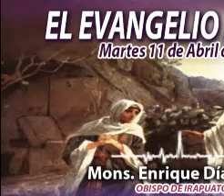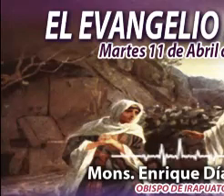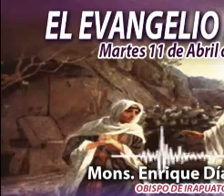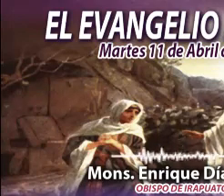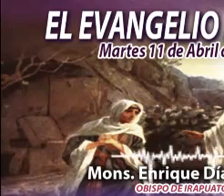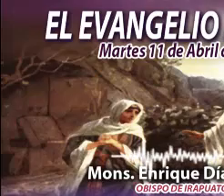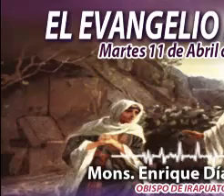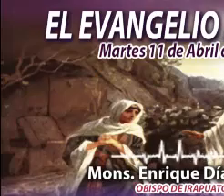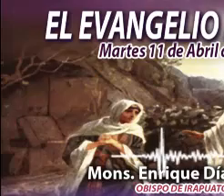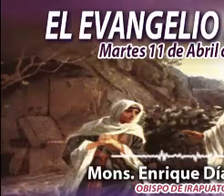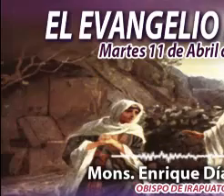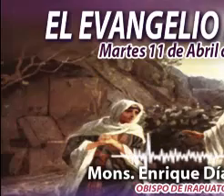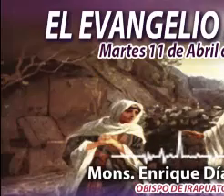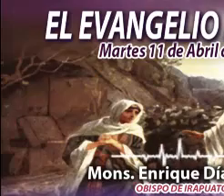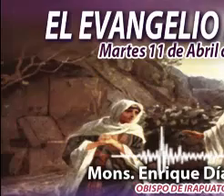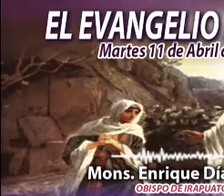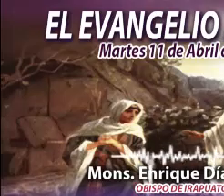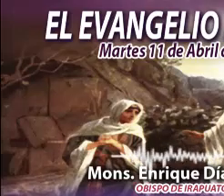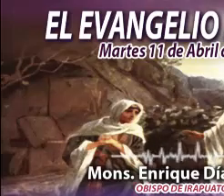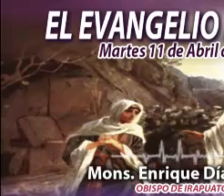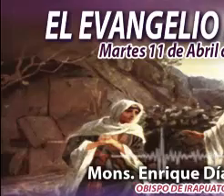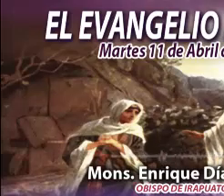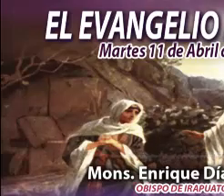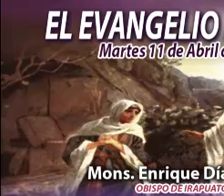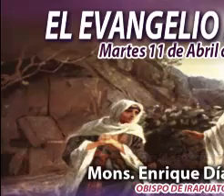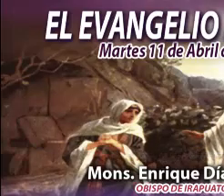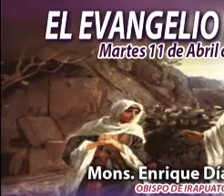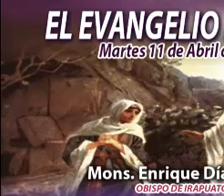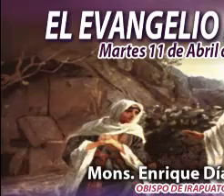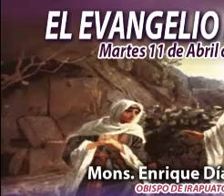del Señor con Monseñor Enrique Díaz. Yo estoy contigo.